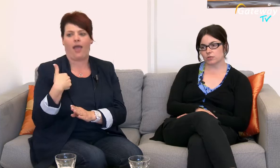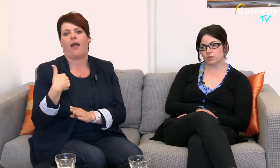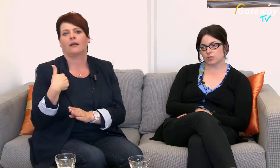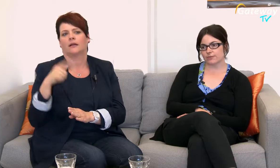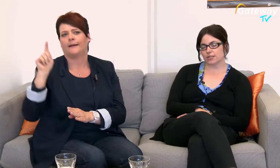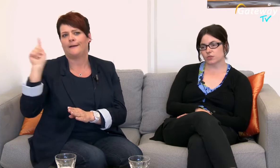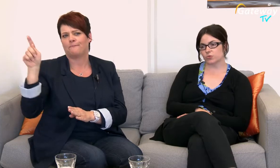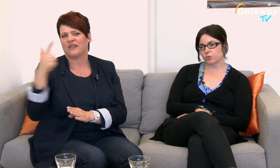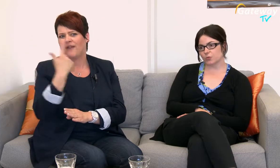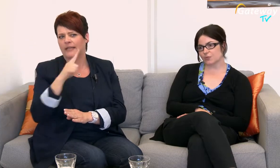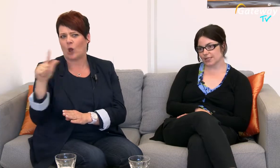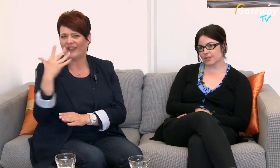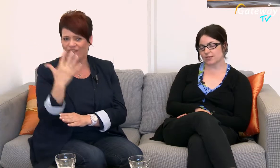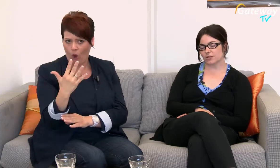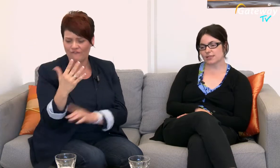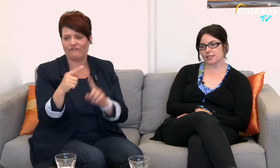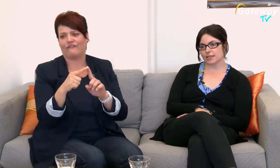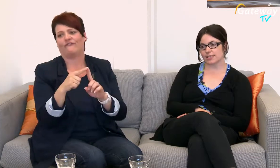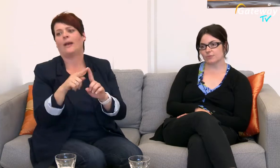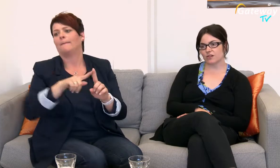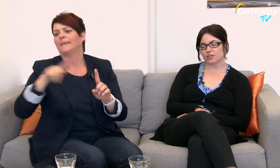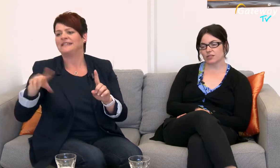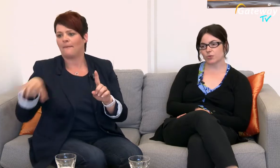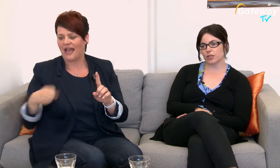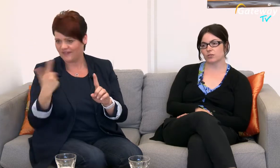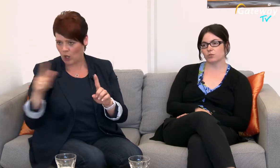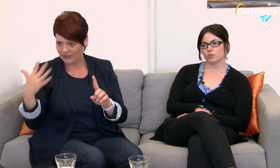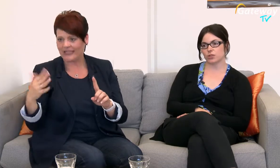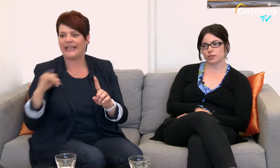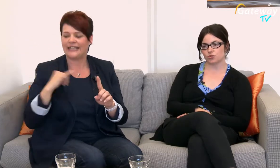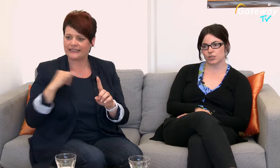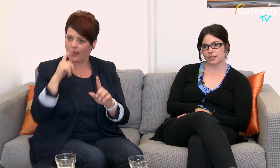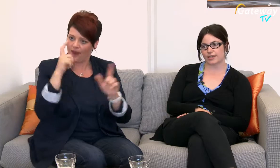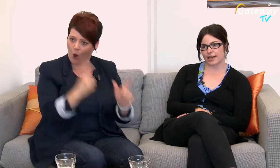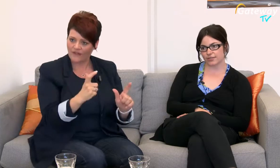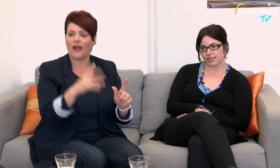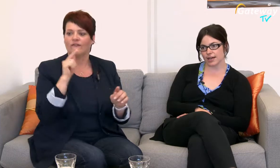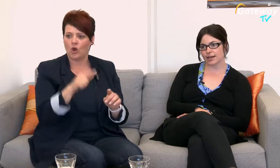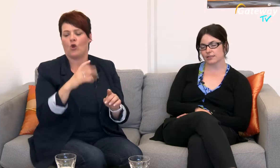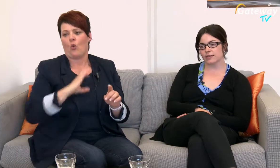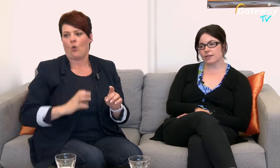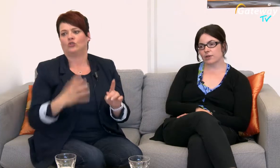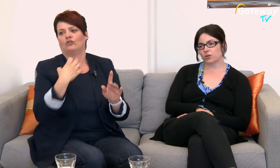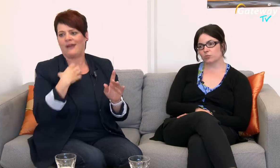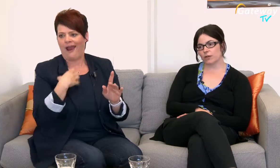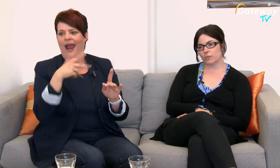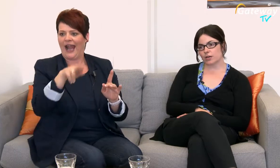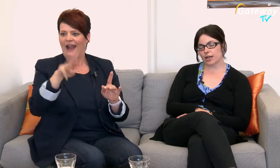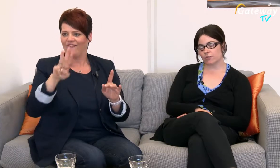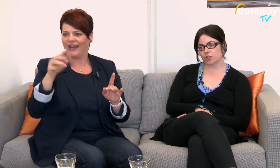2005 bis März 2010 Interessenbeauftragter behinderter und chronisch kranker Studierender an der RWTH Aachen War dort beim Allgemeinen